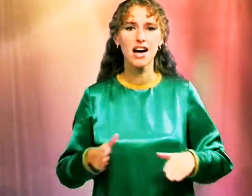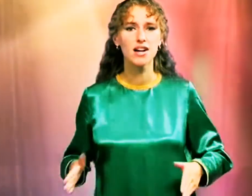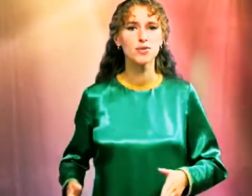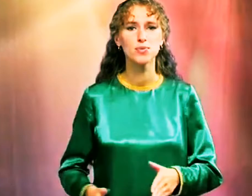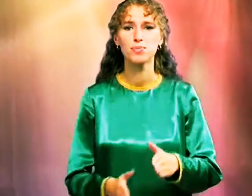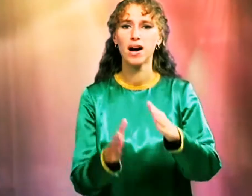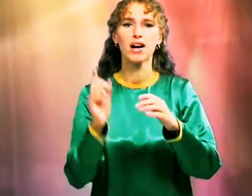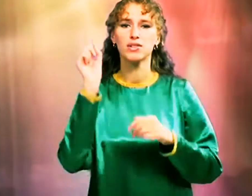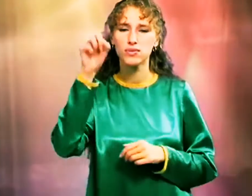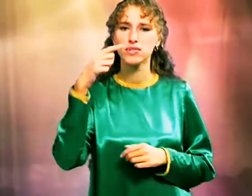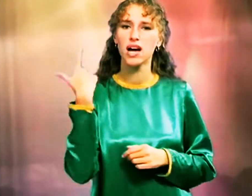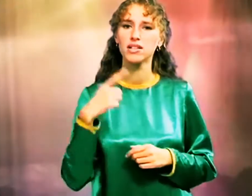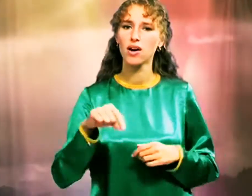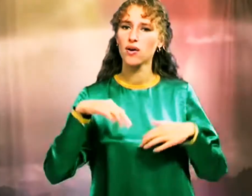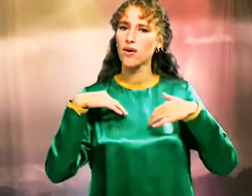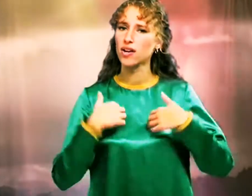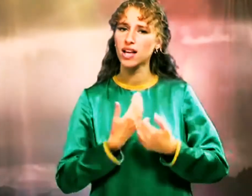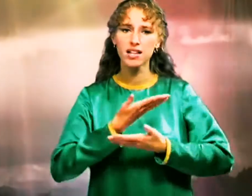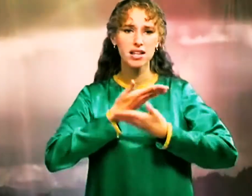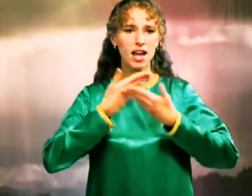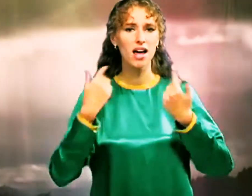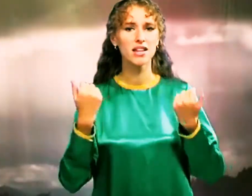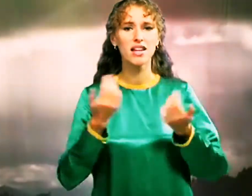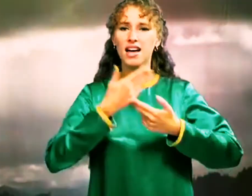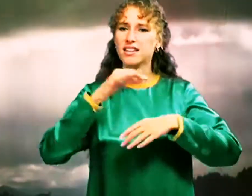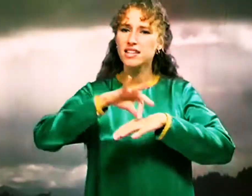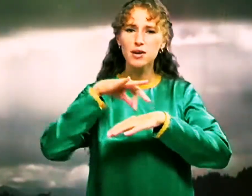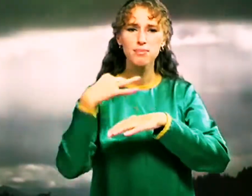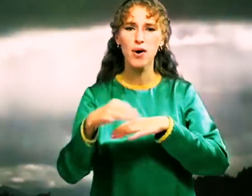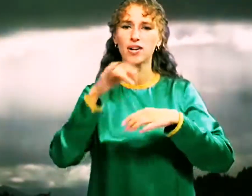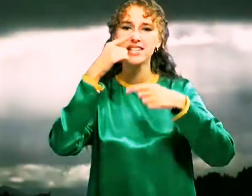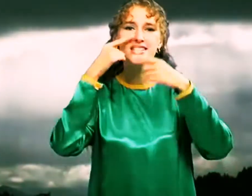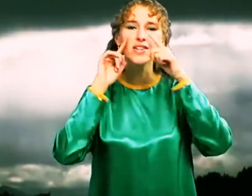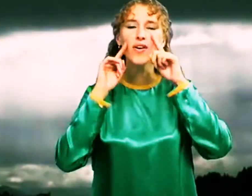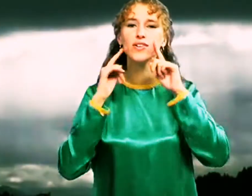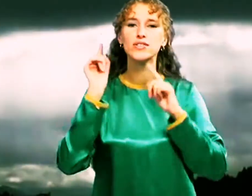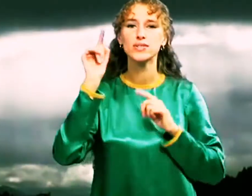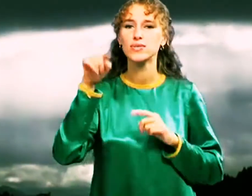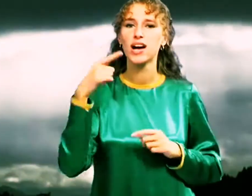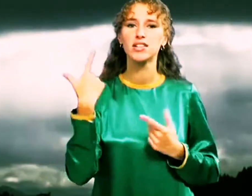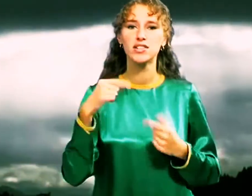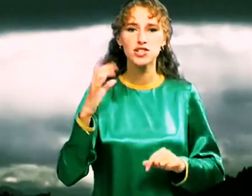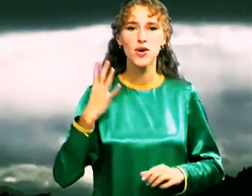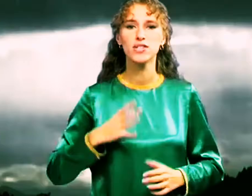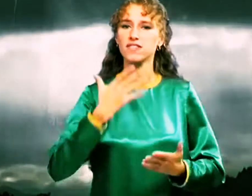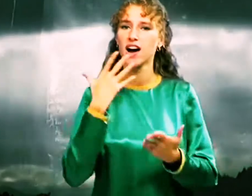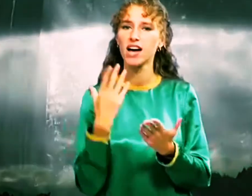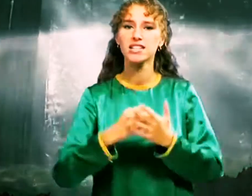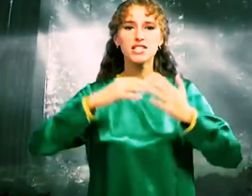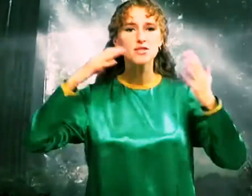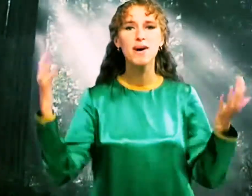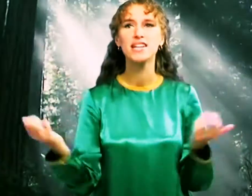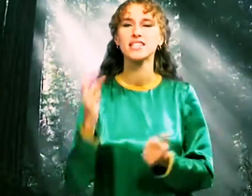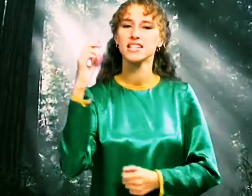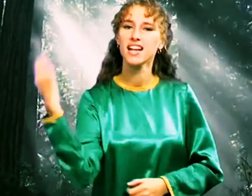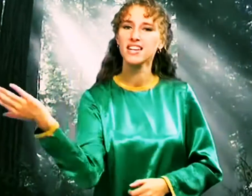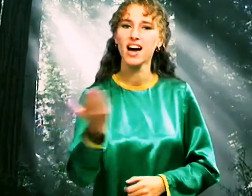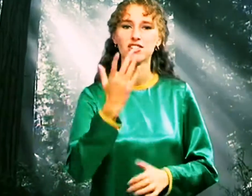тропа Туда, где горя нет, нет боли и слез Туда, где ждет своих спаситель наш